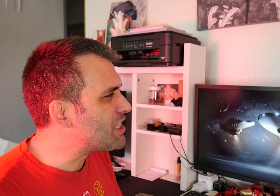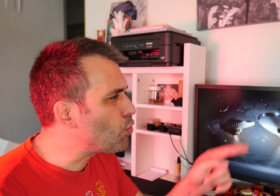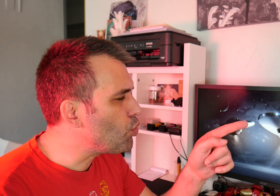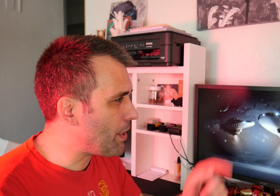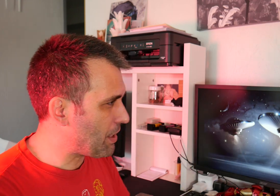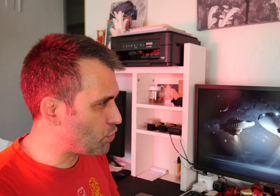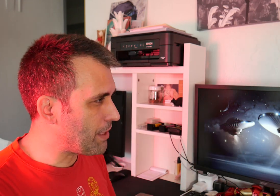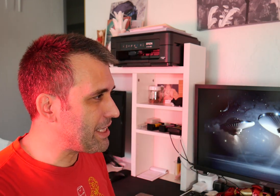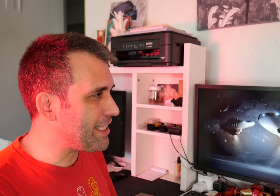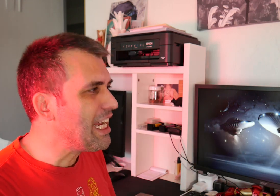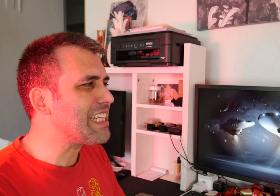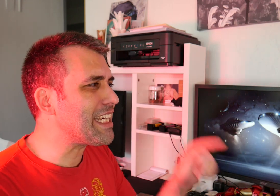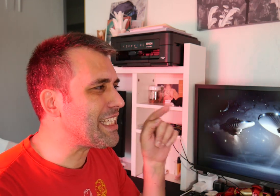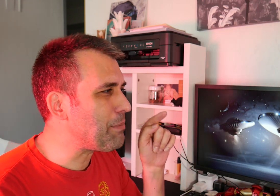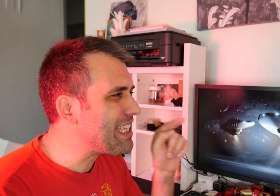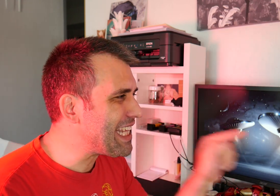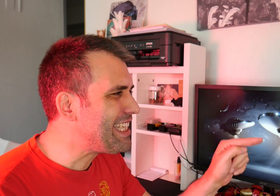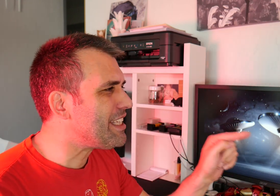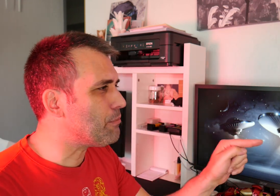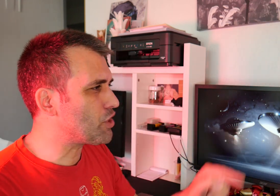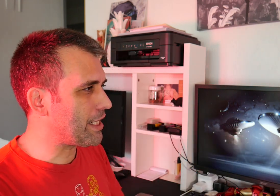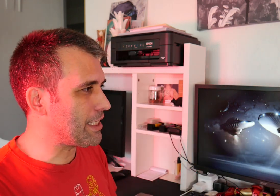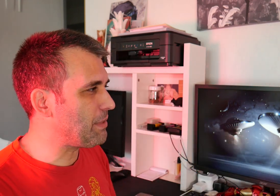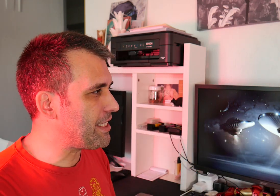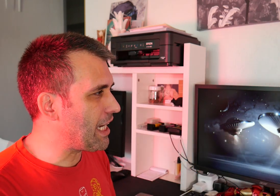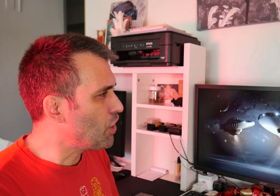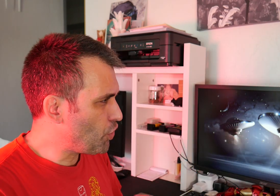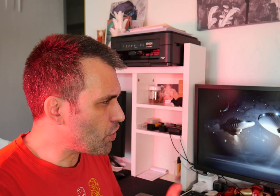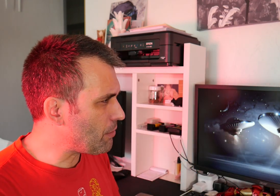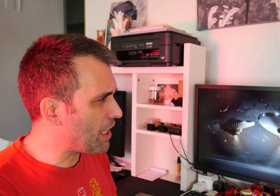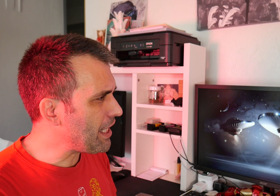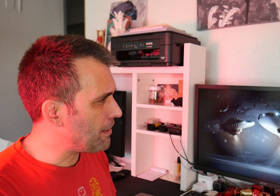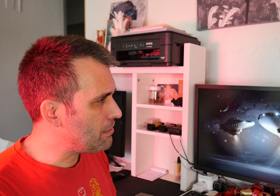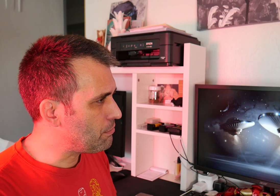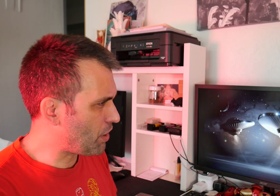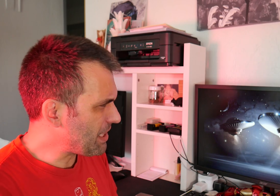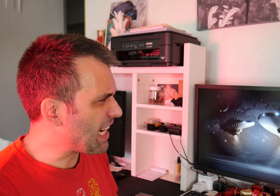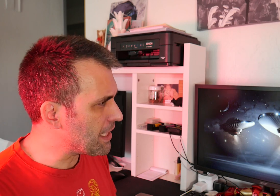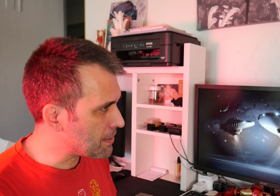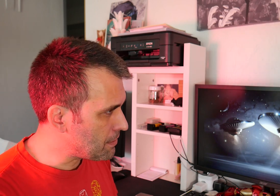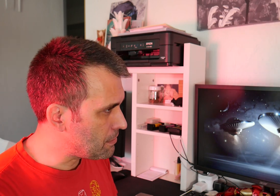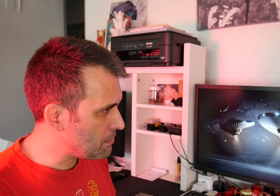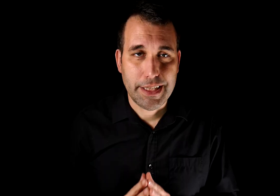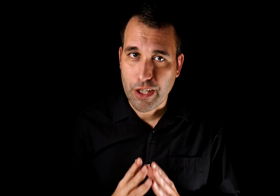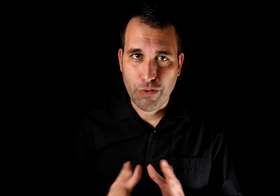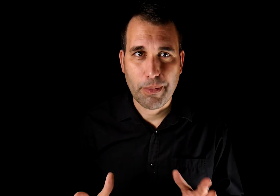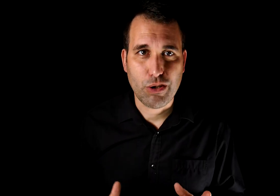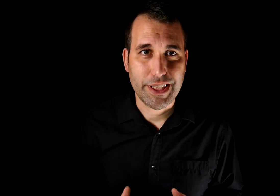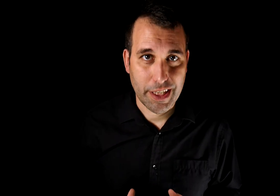eres tú quien me acusa de mentir, así que depende de ti demostrar que es mentira. Yo no te debo nada. ¿Por qué me atacas? Si te conformas con esta